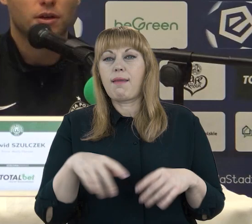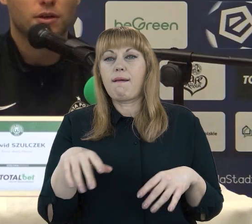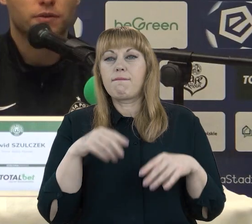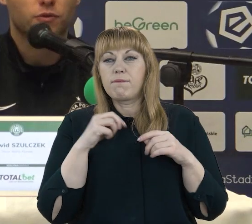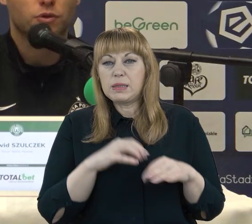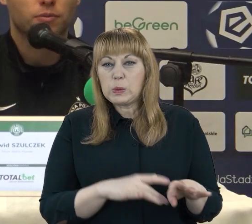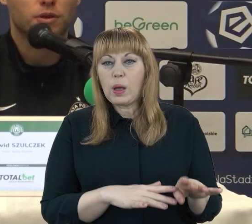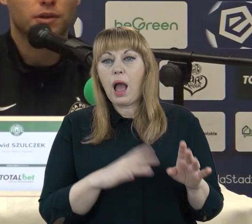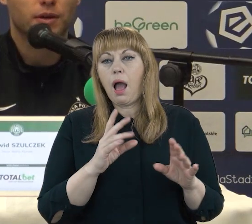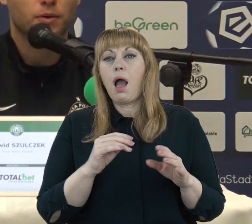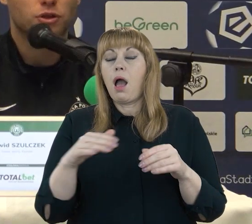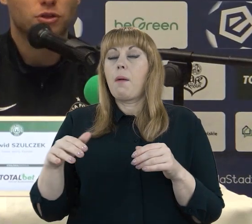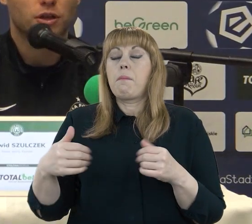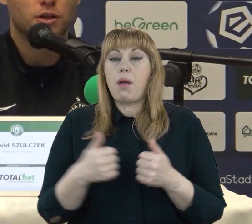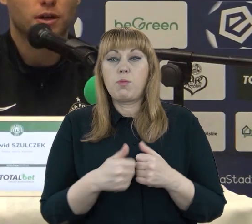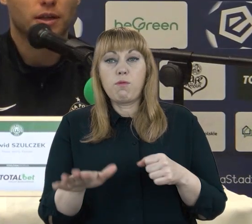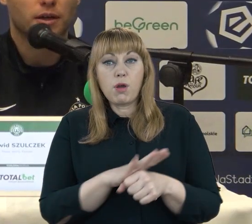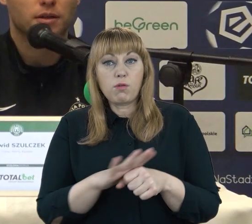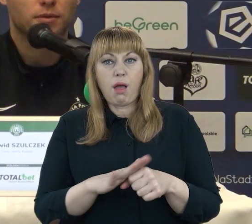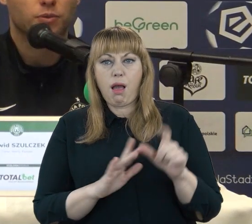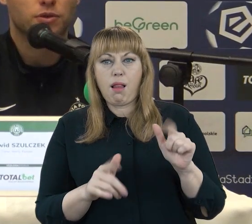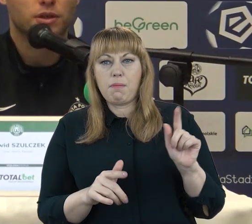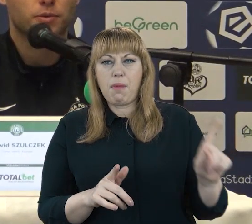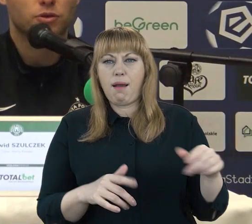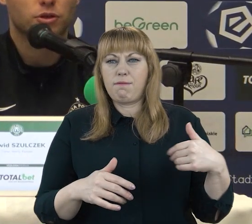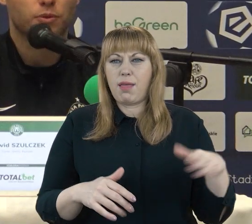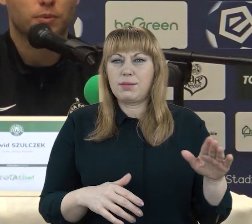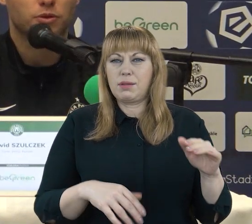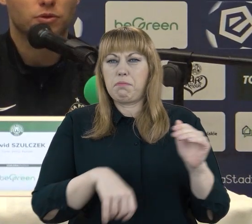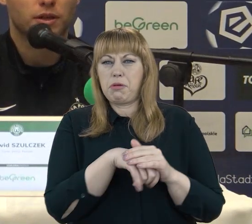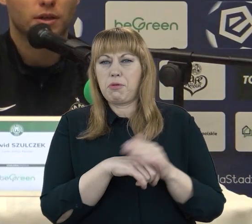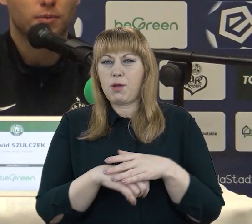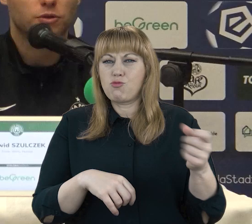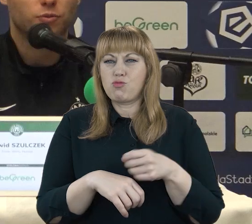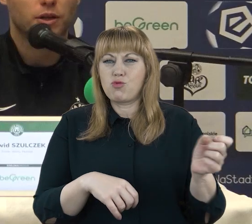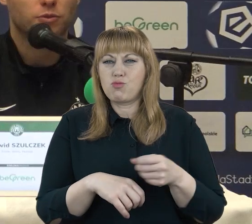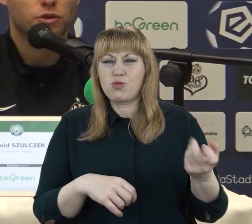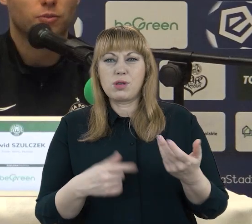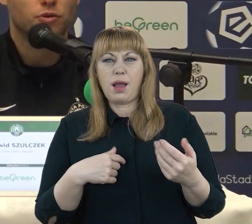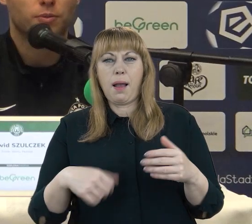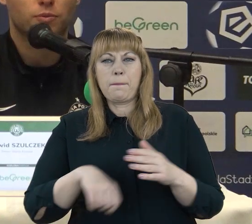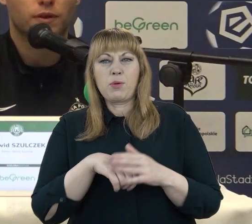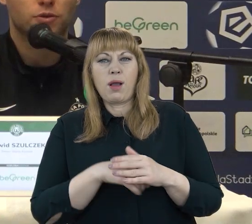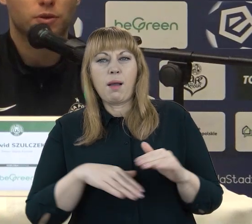w którym rywal miał częściej atak pozycyjny, miał częściej piłkę przy nudze. My skupialiśmy się na obronie, próbowaliśmy